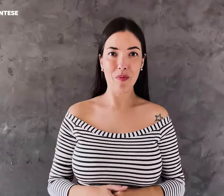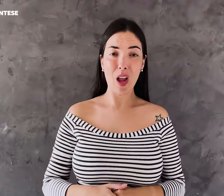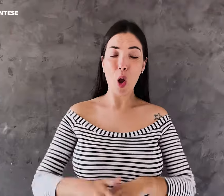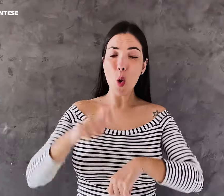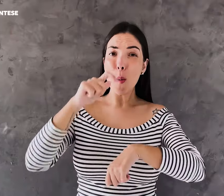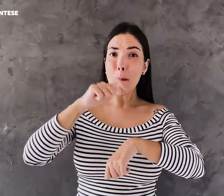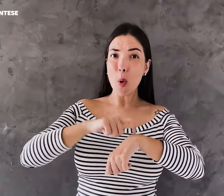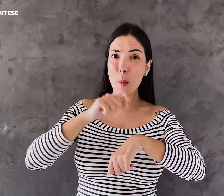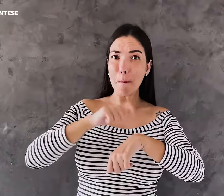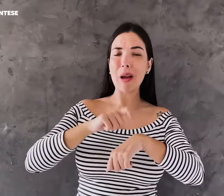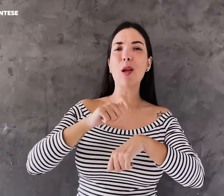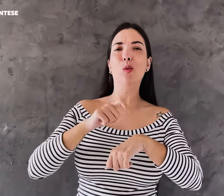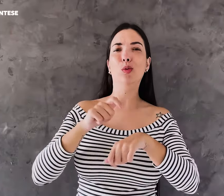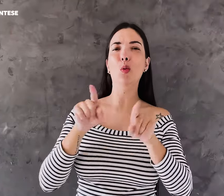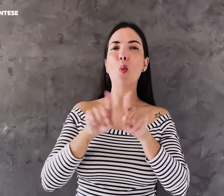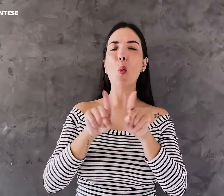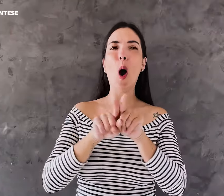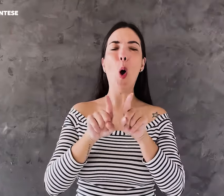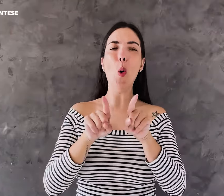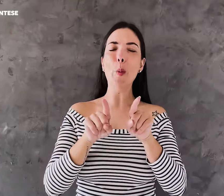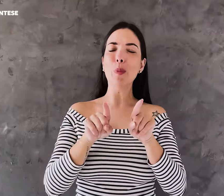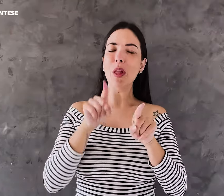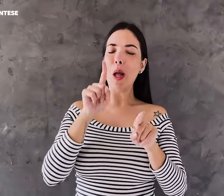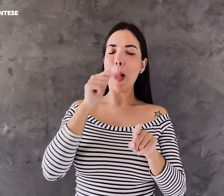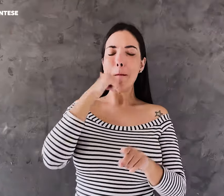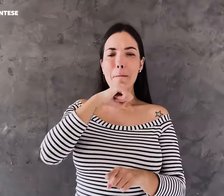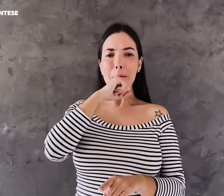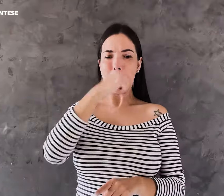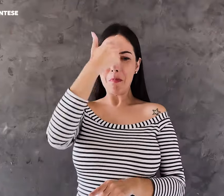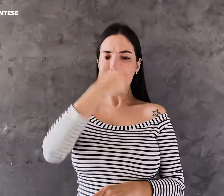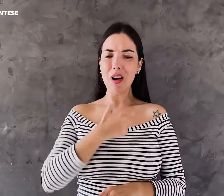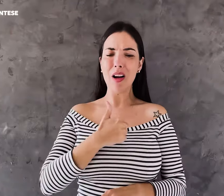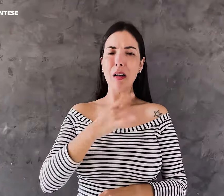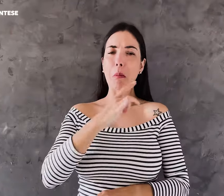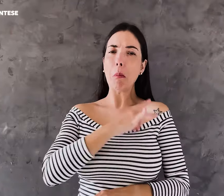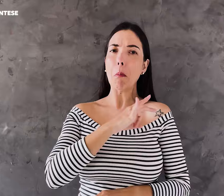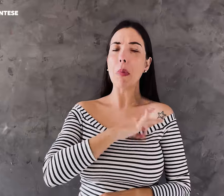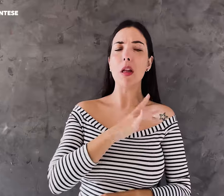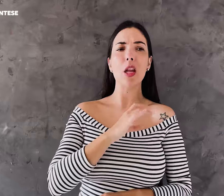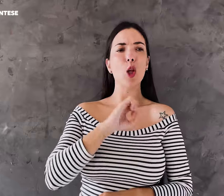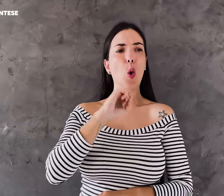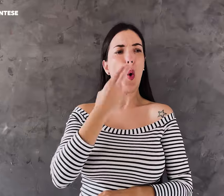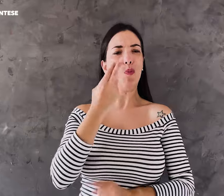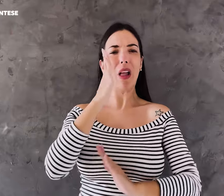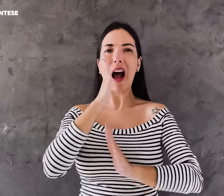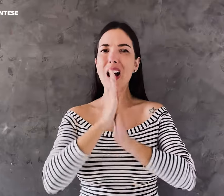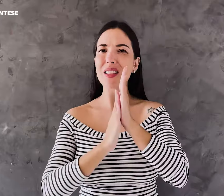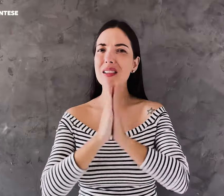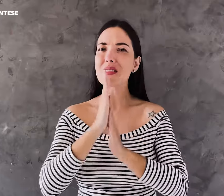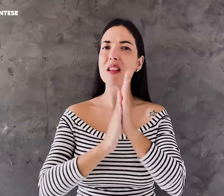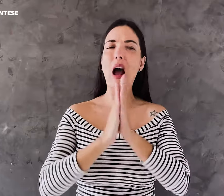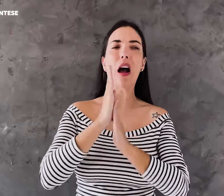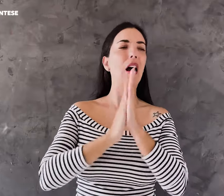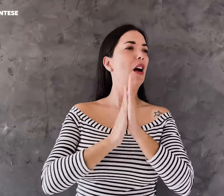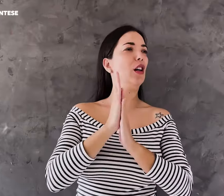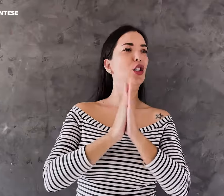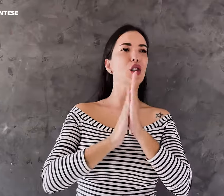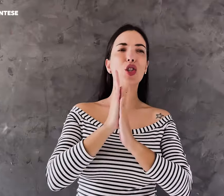no momento em que você se sentir com medo, ansiosa,